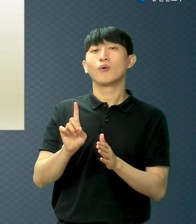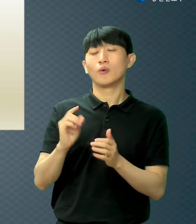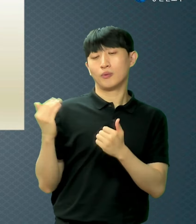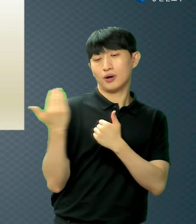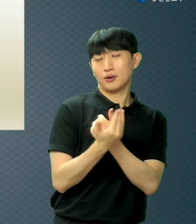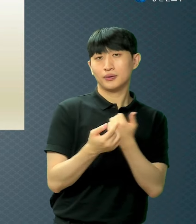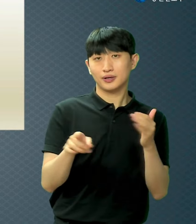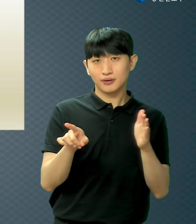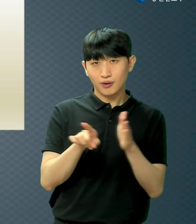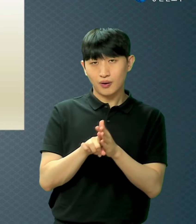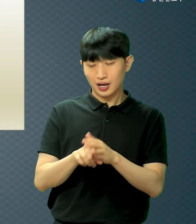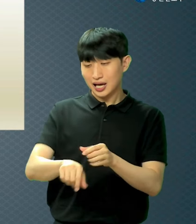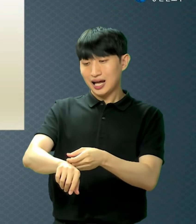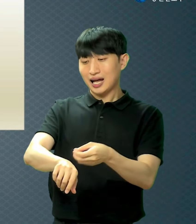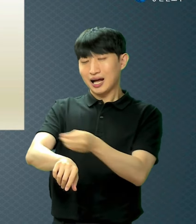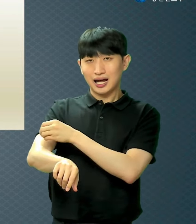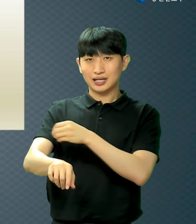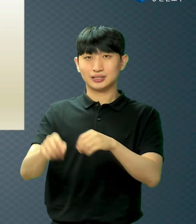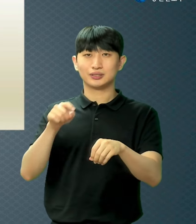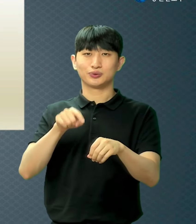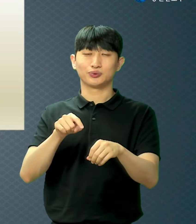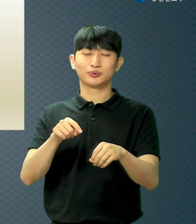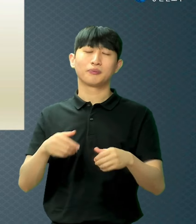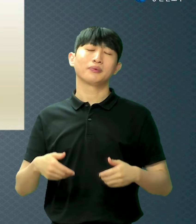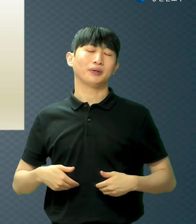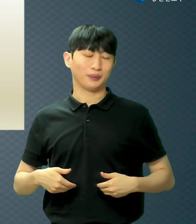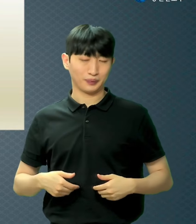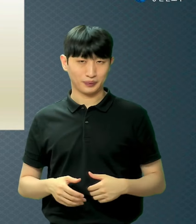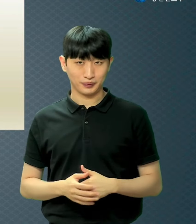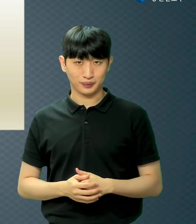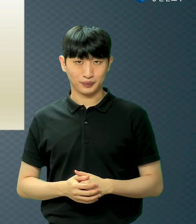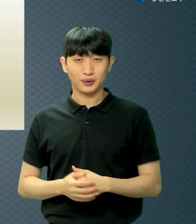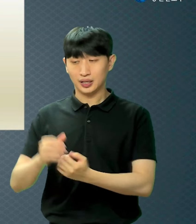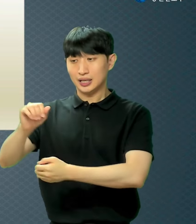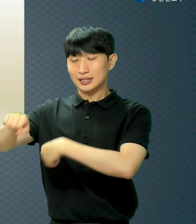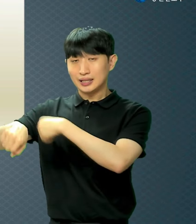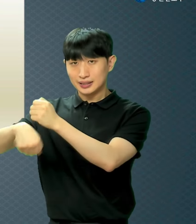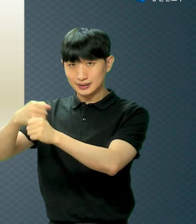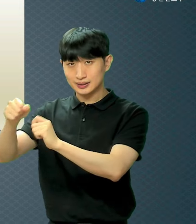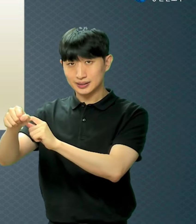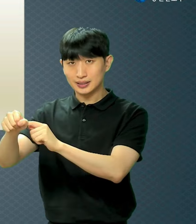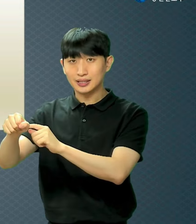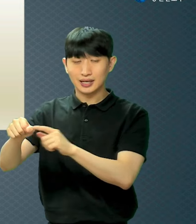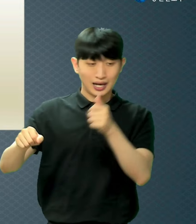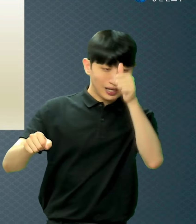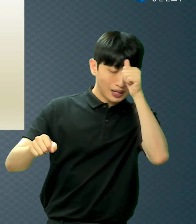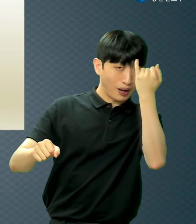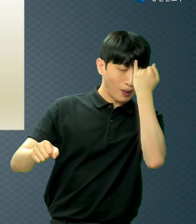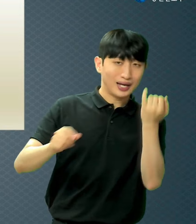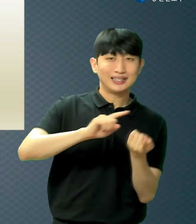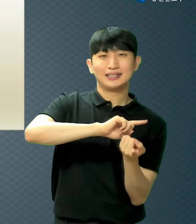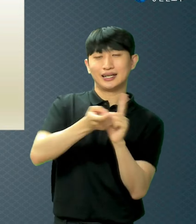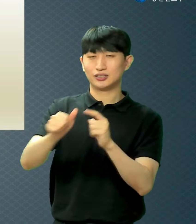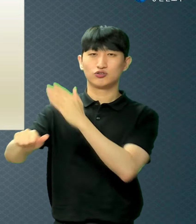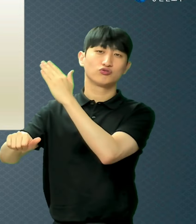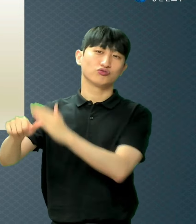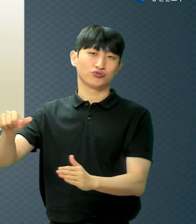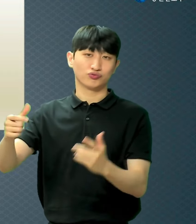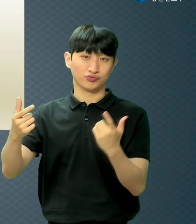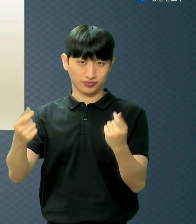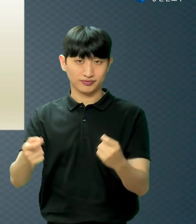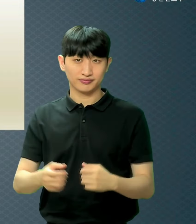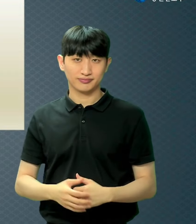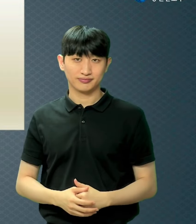옷이죠 가죽옷이 만들어지려면 짐승이 대신 죽어야 돼요 그러니까 이런 거죠